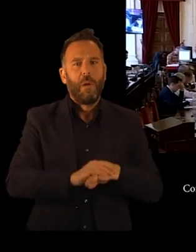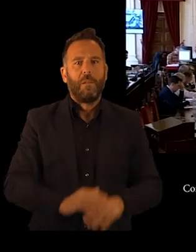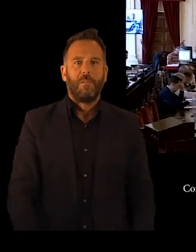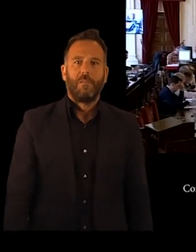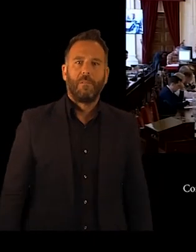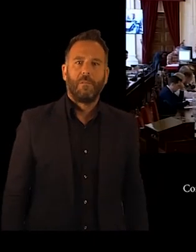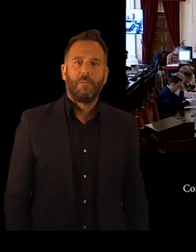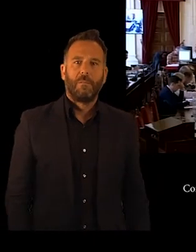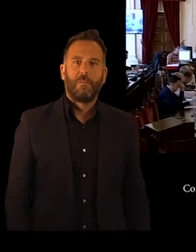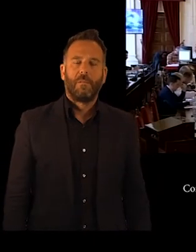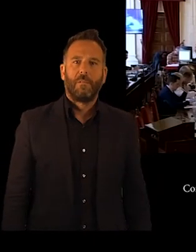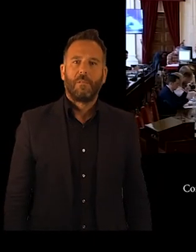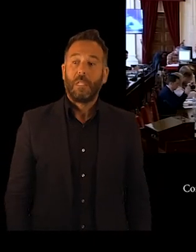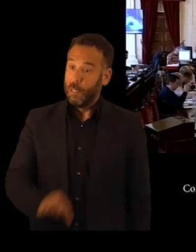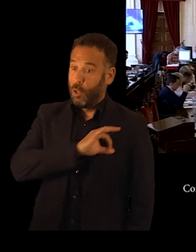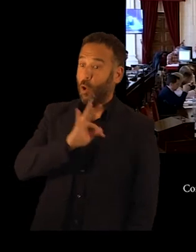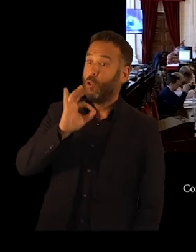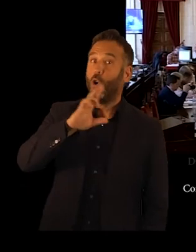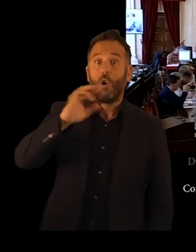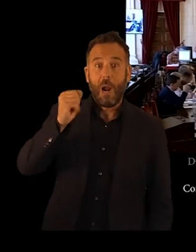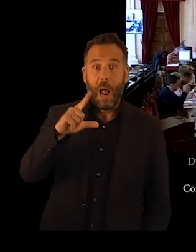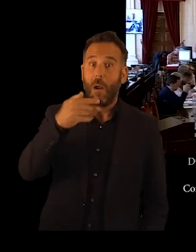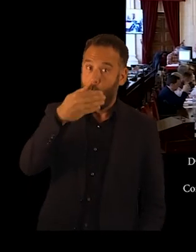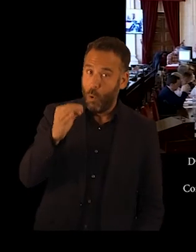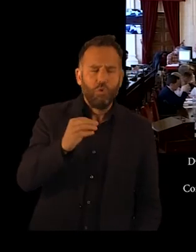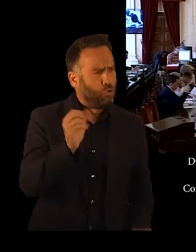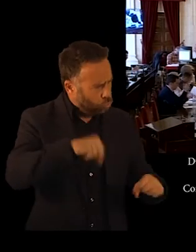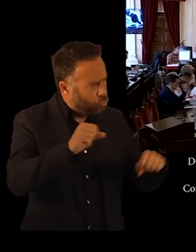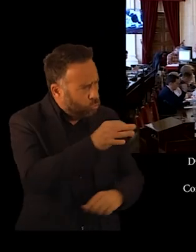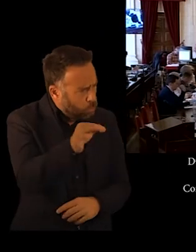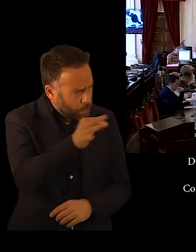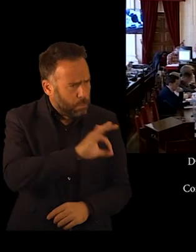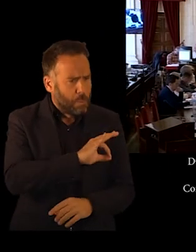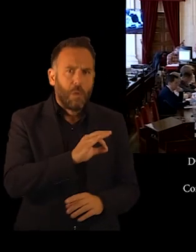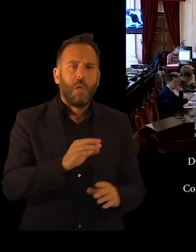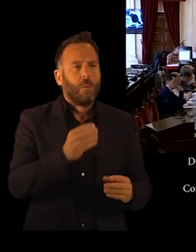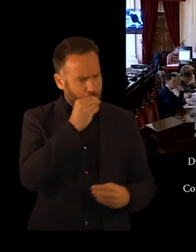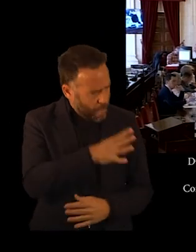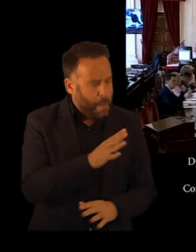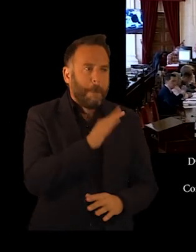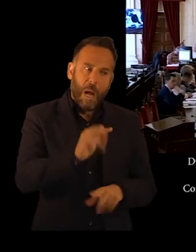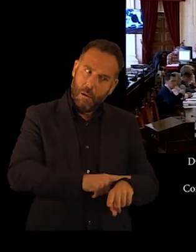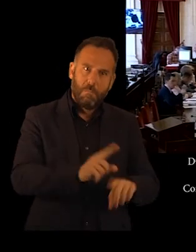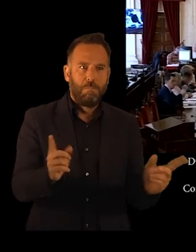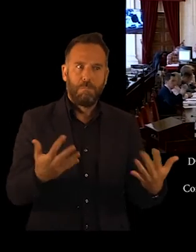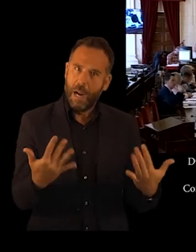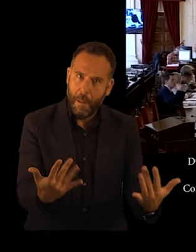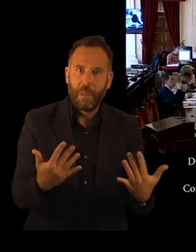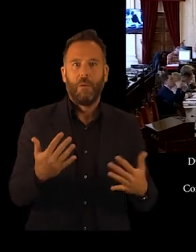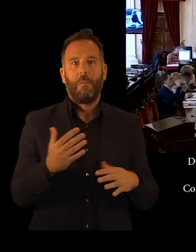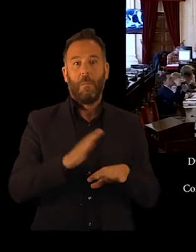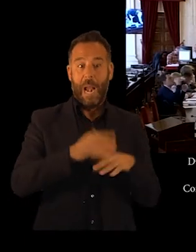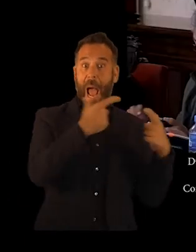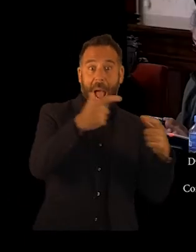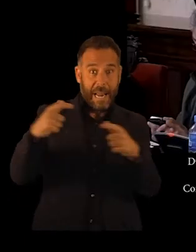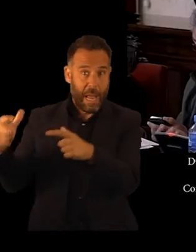SEÑORA Señora Torralbo. SEÑORA Sí, sí, me parece estupendo y que se lleven a cabo con la mayor celeridad en todas las posibilidades, tanto por la parte de las